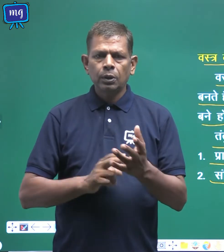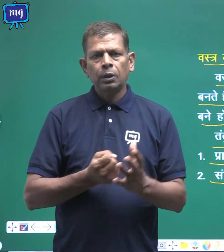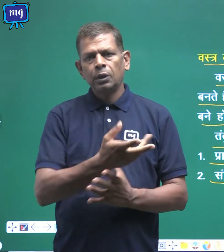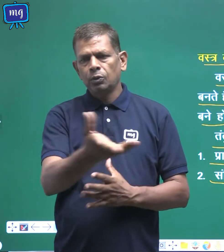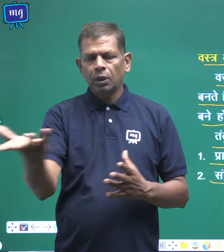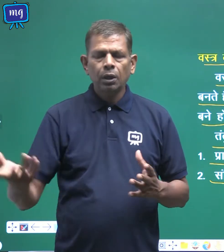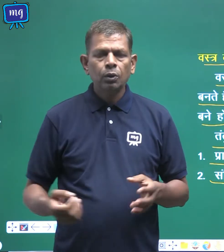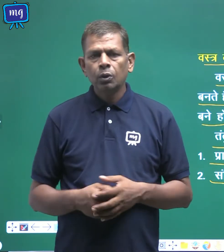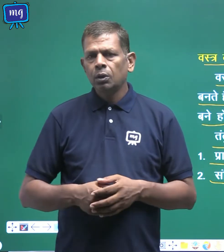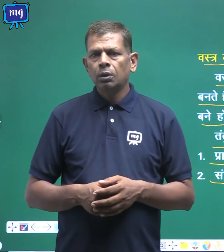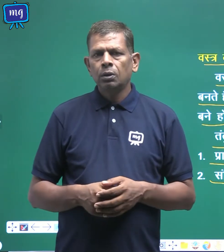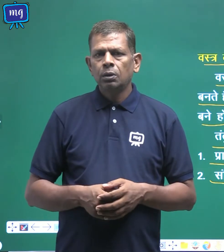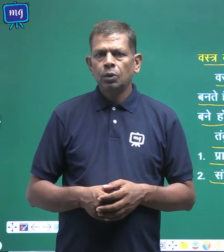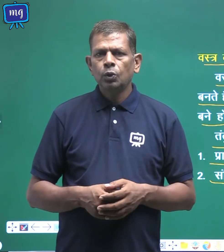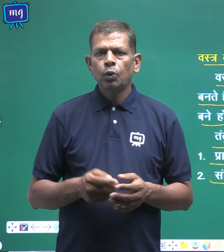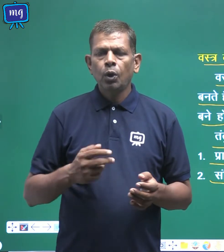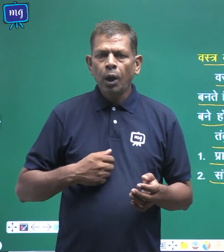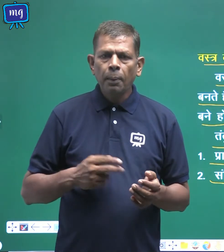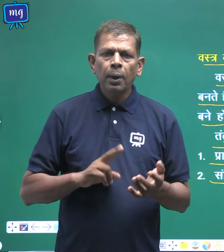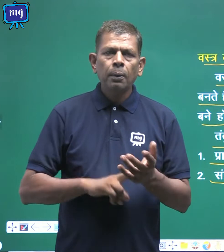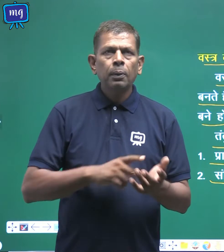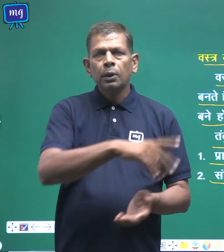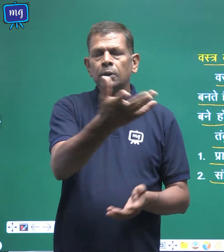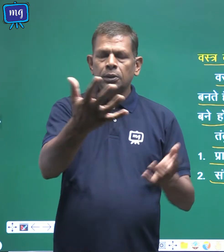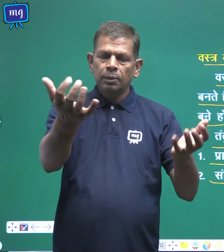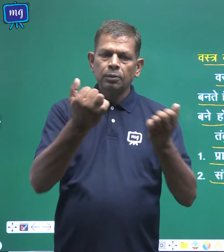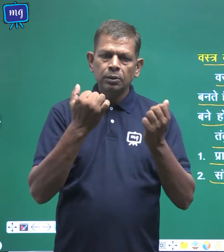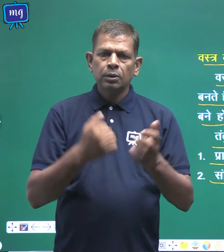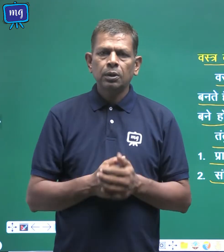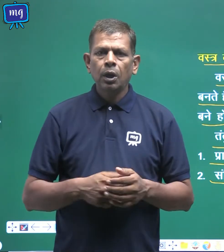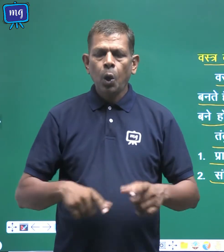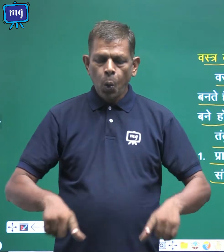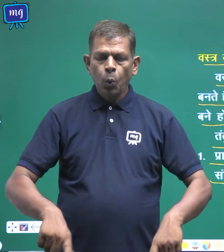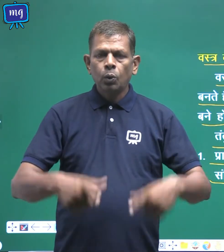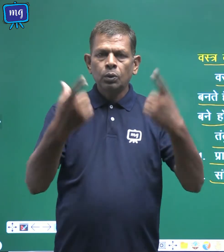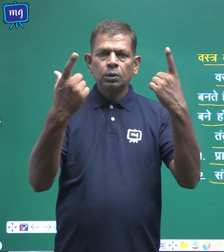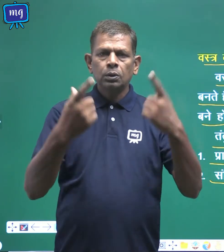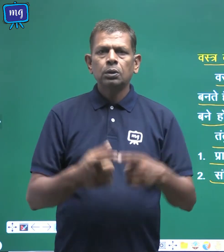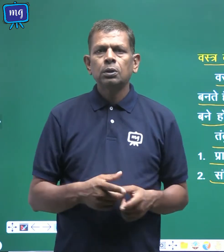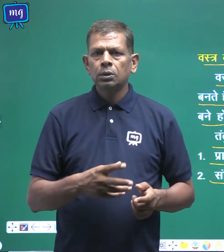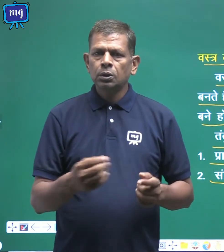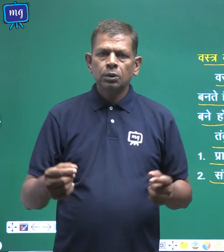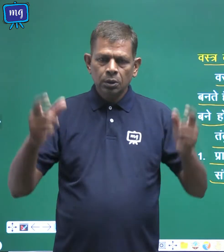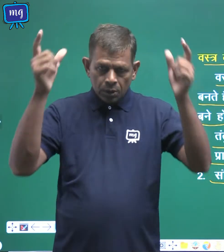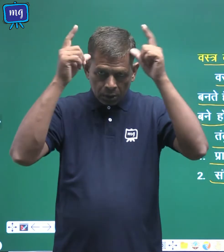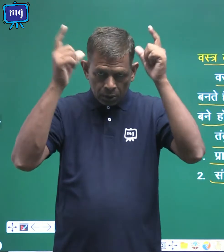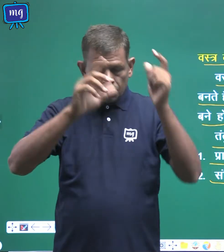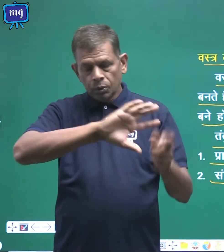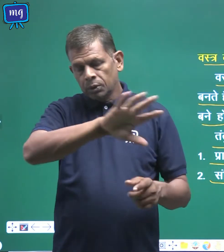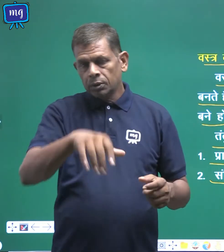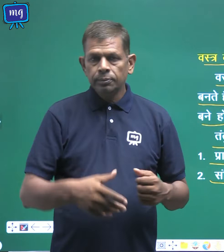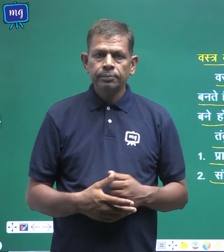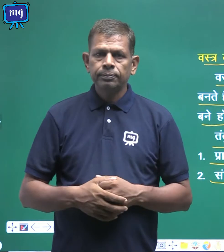जो हमें प्रकर्ति से प्राप्त होते हैं पोधों से या जन्तुों से